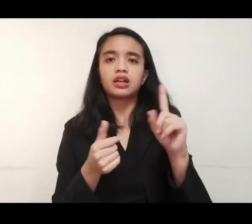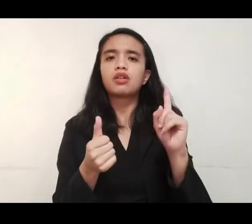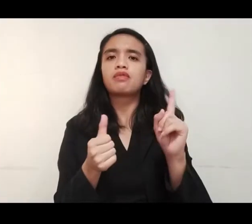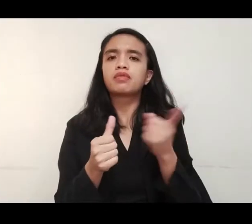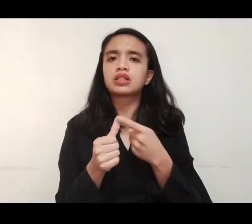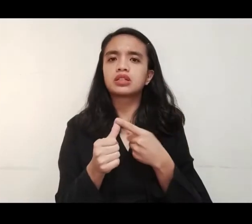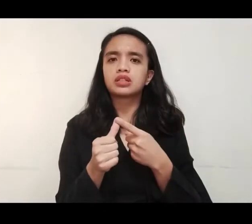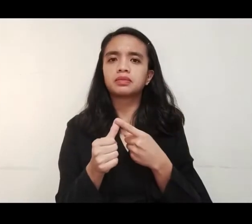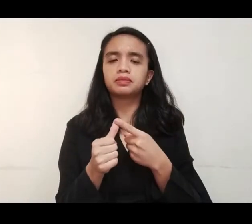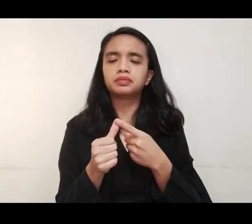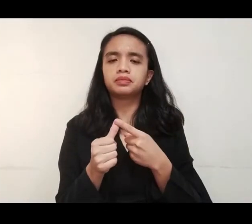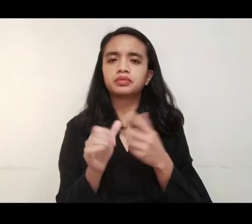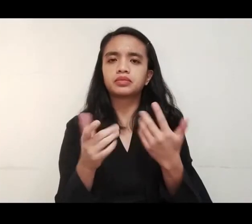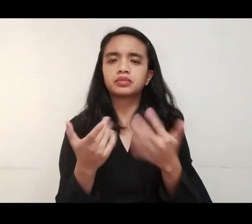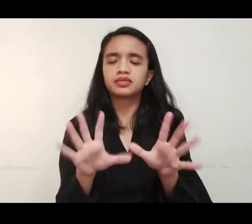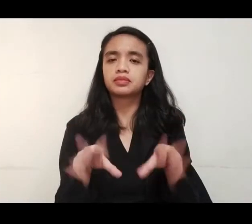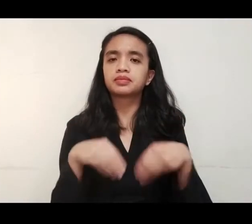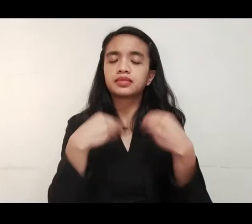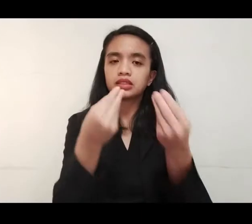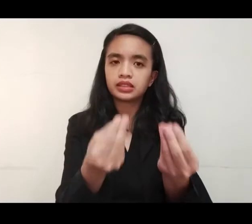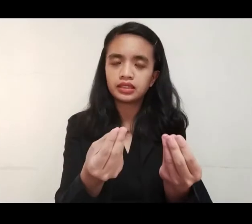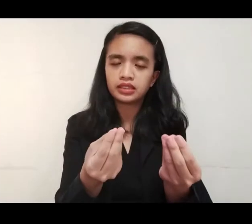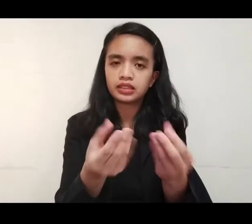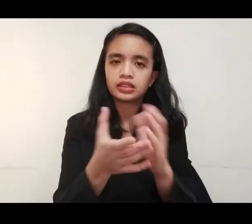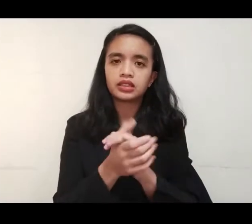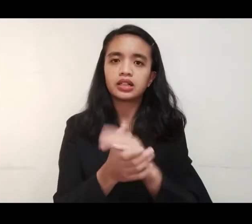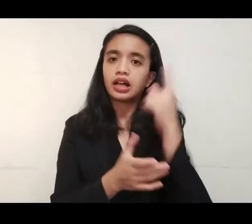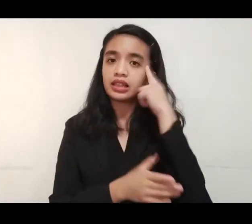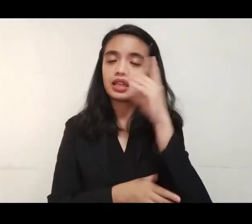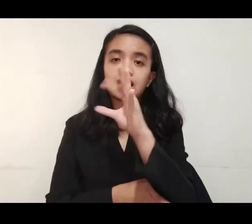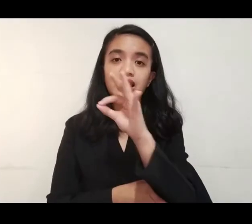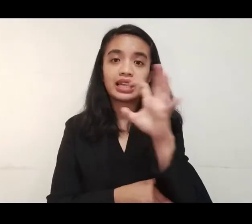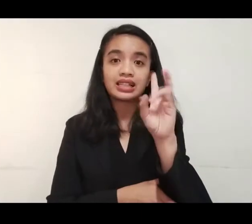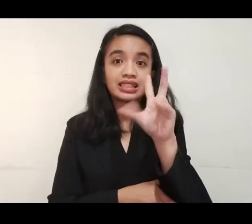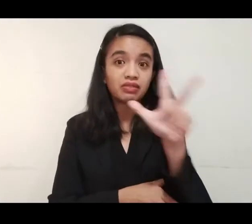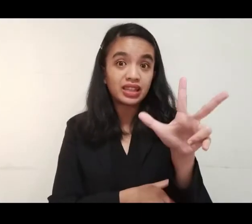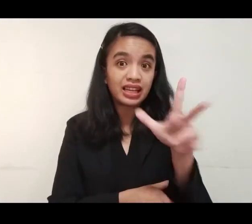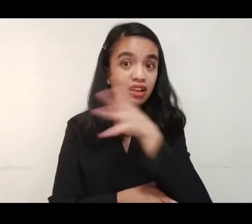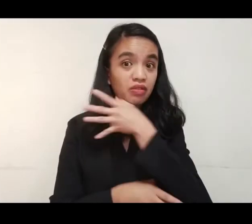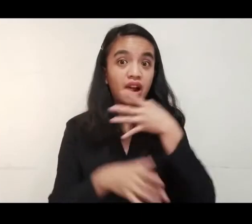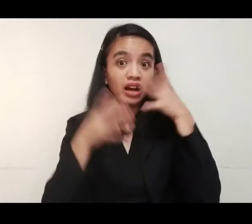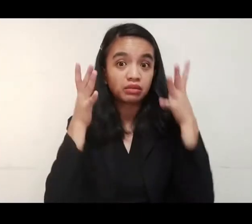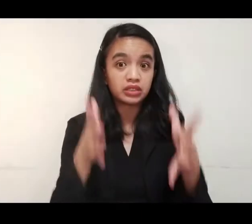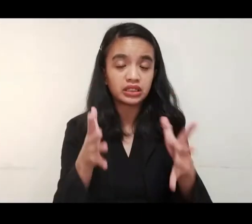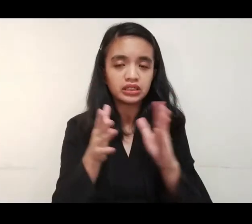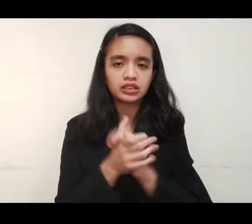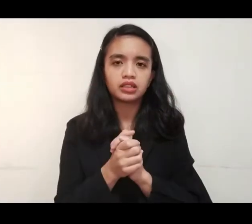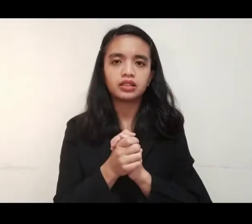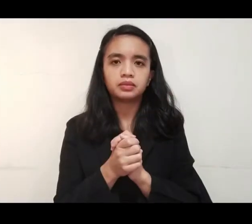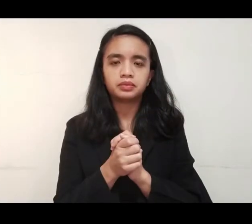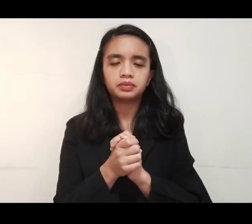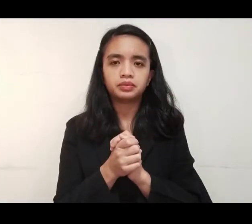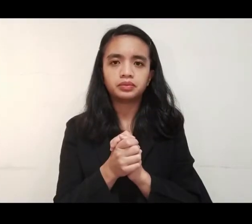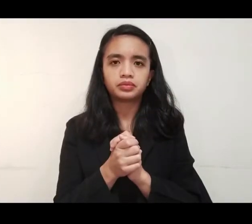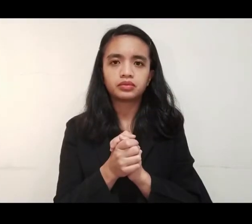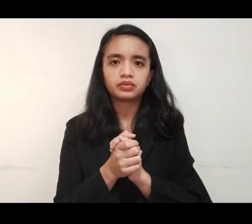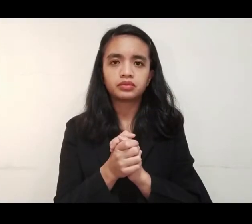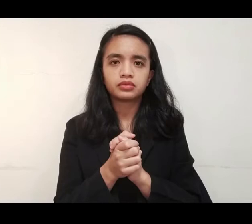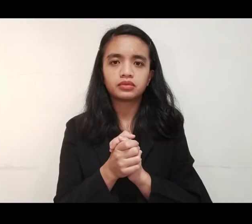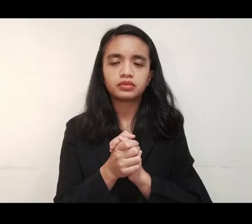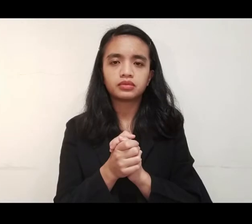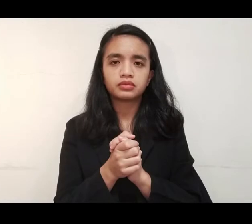first release namin na ang allocation ng Mangaldan is 973 farmers with